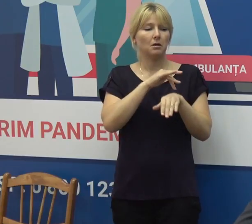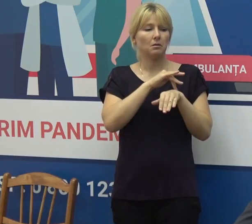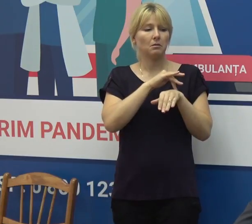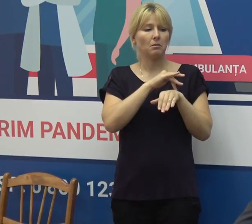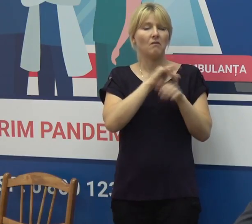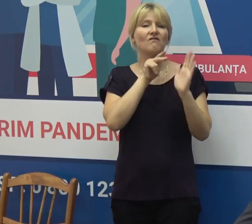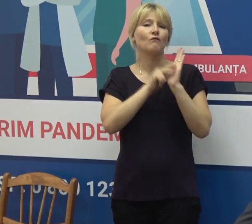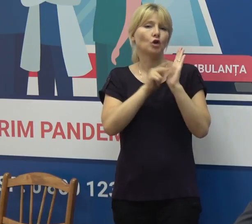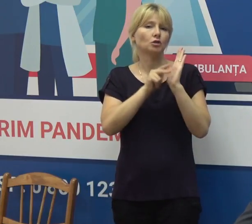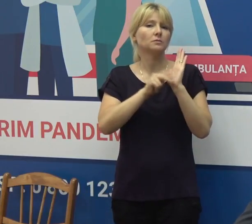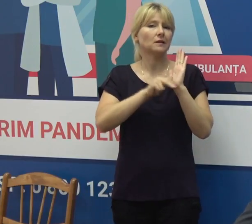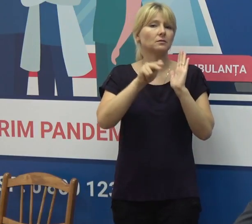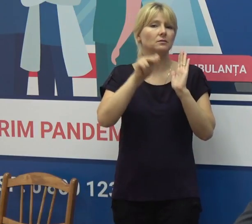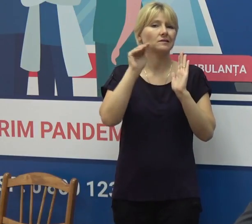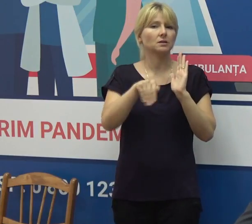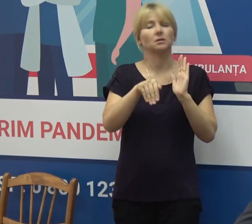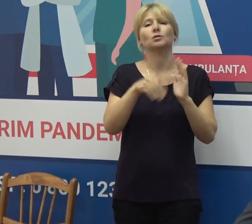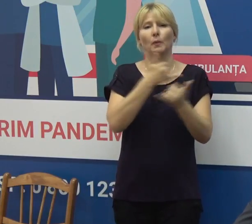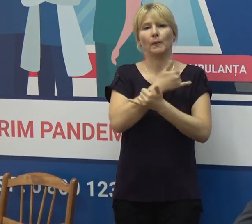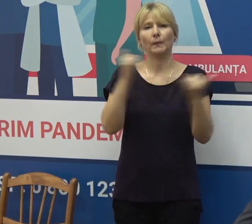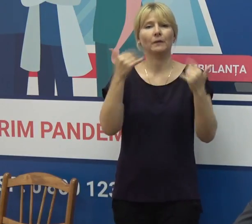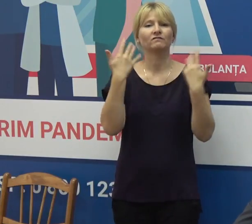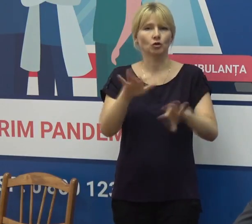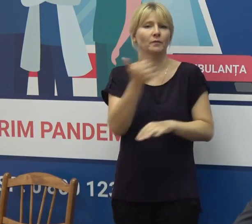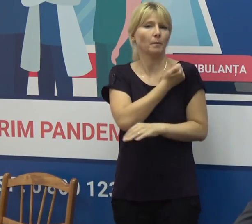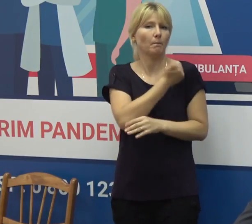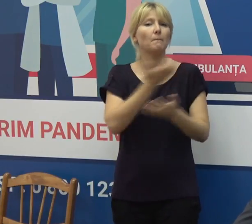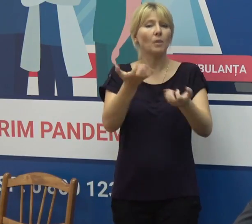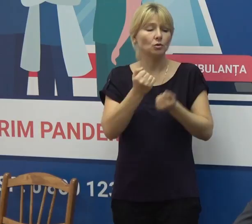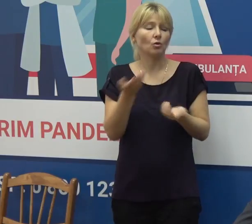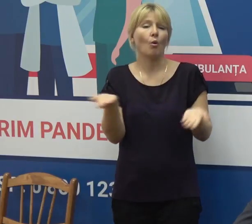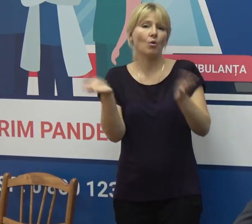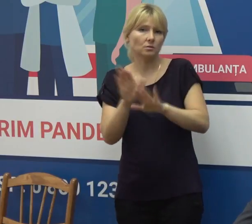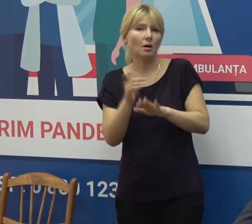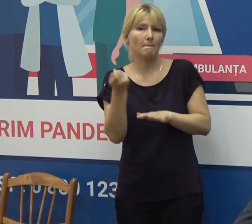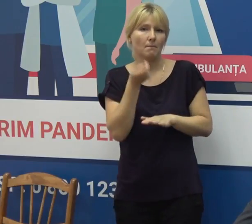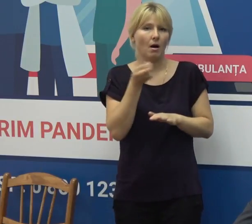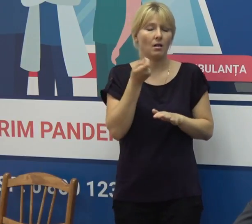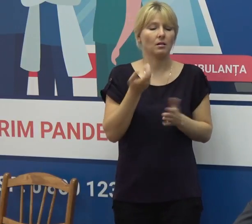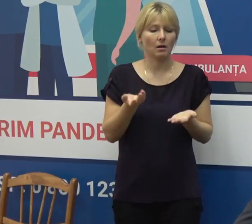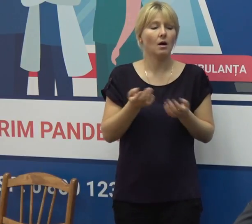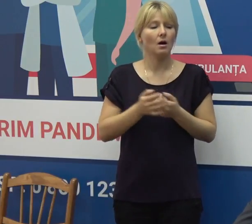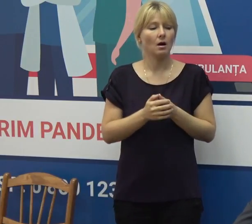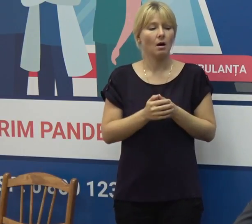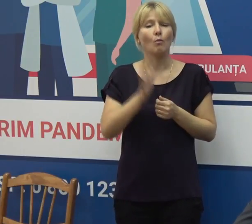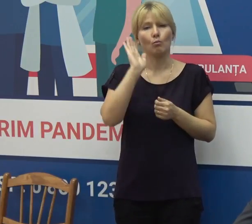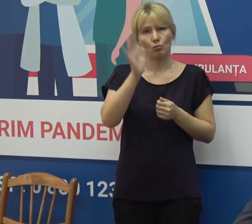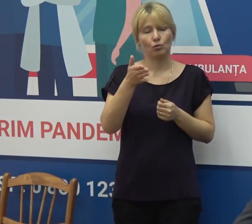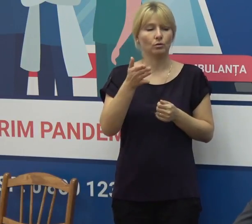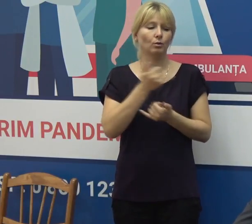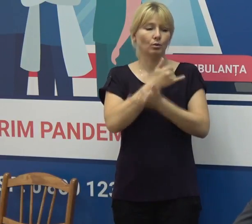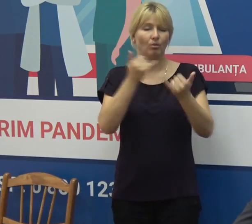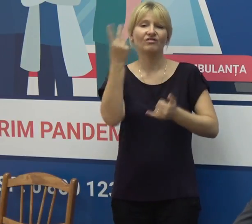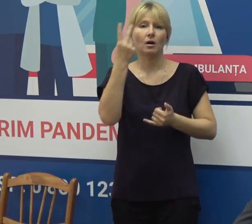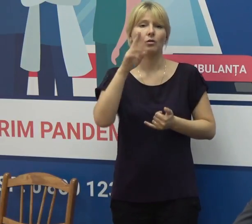80.000, respectiv 80% ce a rămas, practic, va fi administrat pentru doza numărul